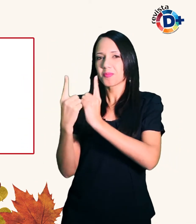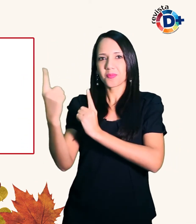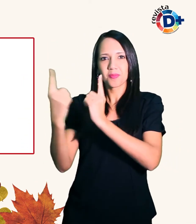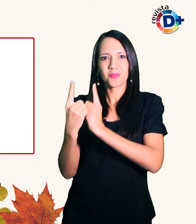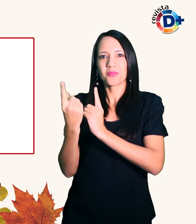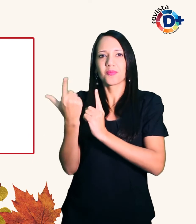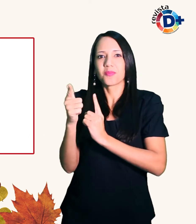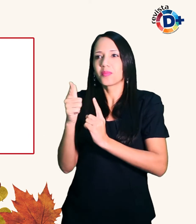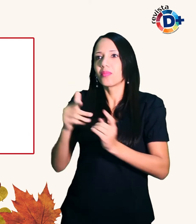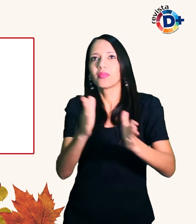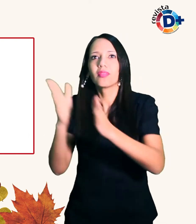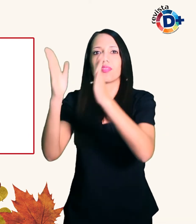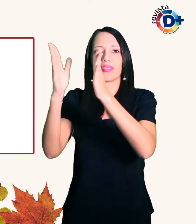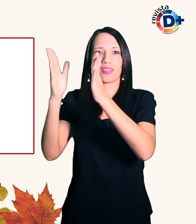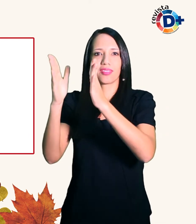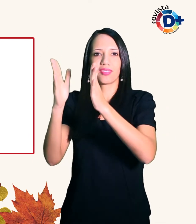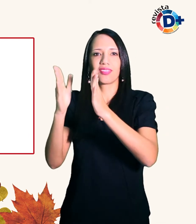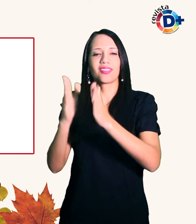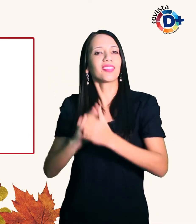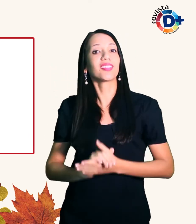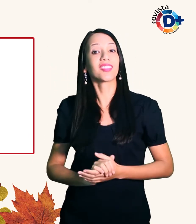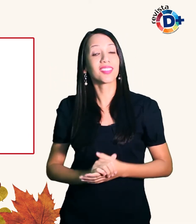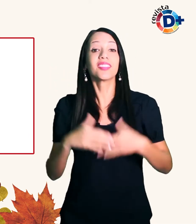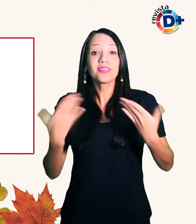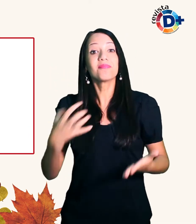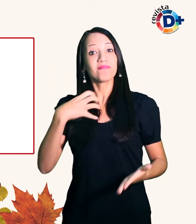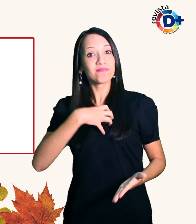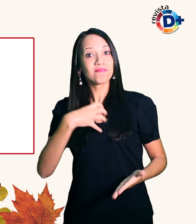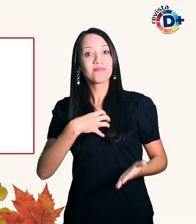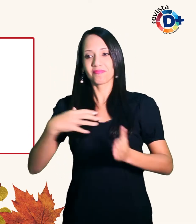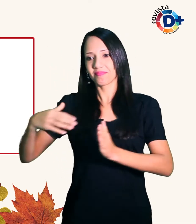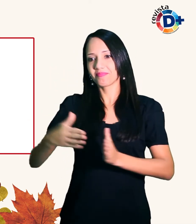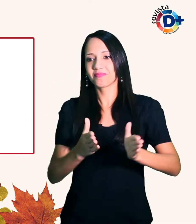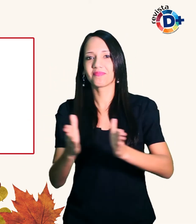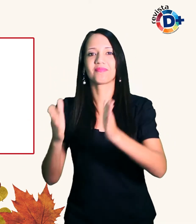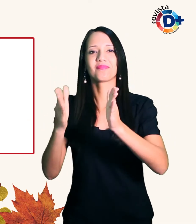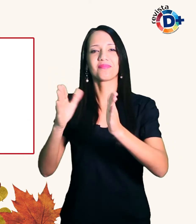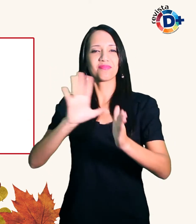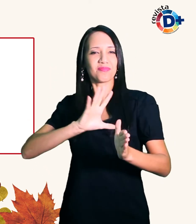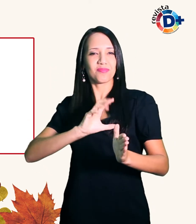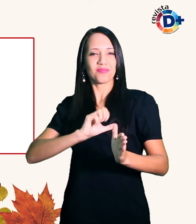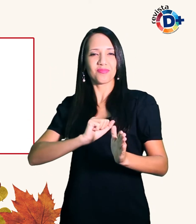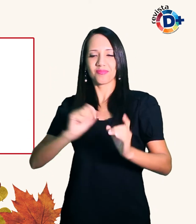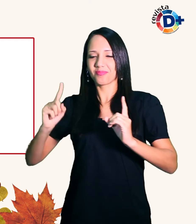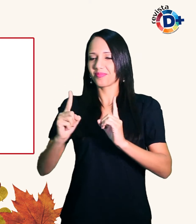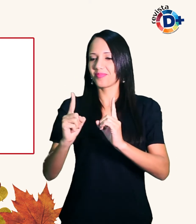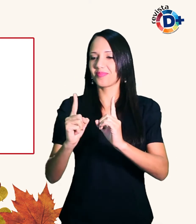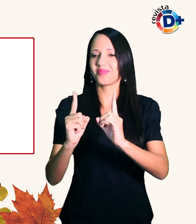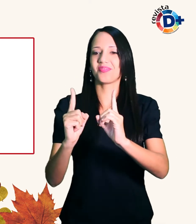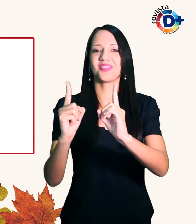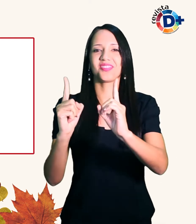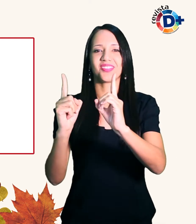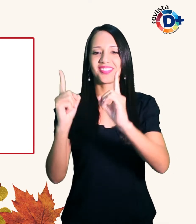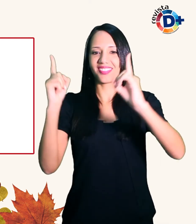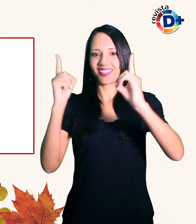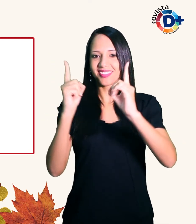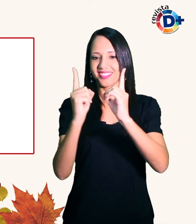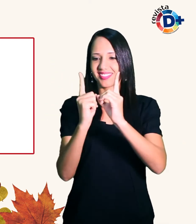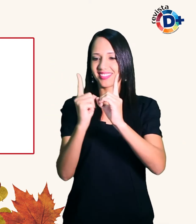E é a esse território que o amor conduz ao se instalar entre dois ou